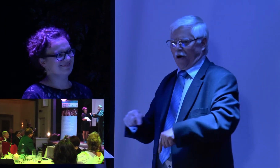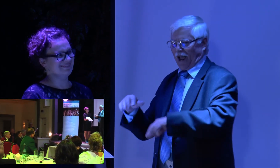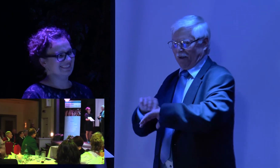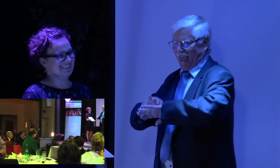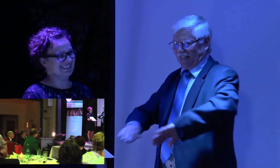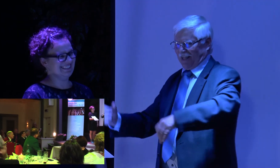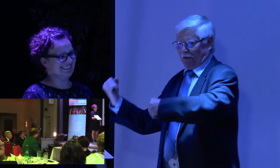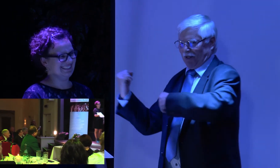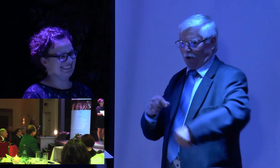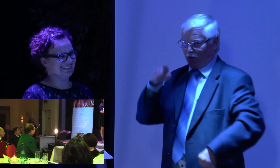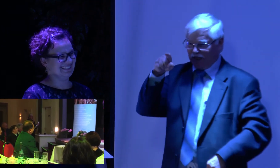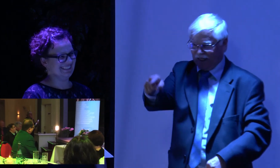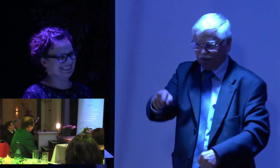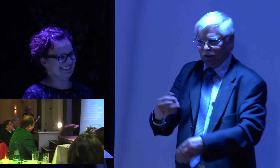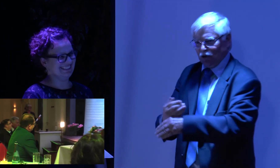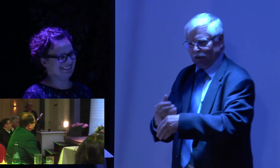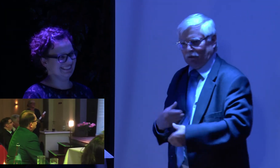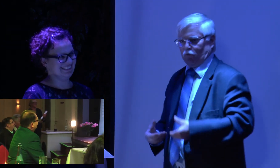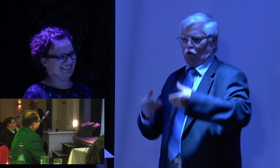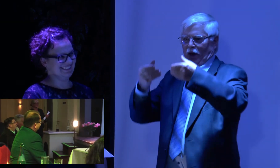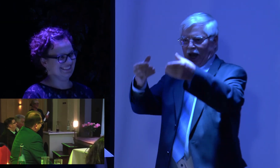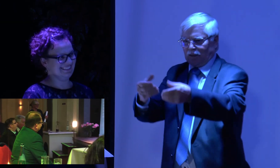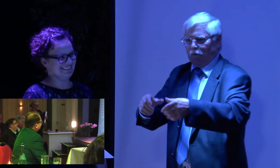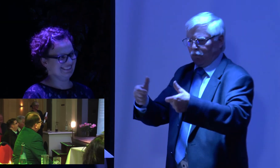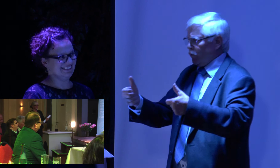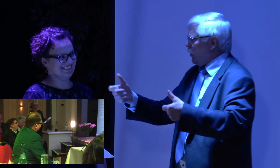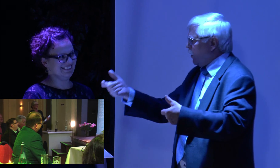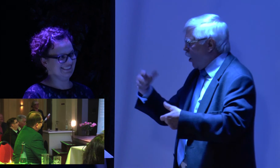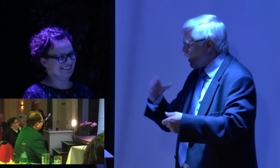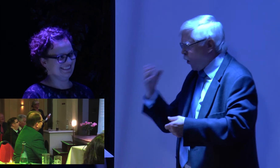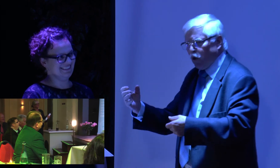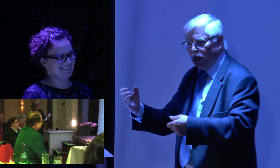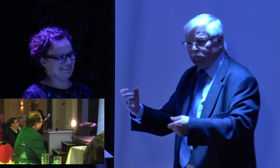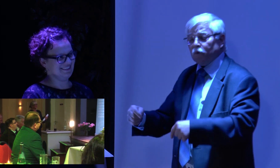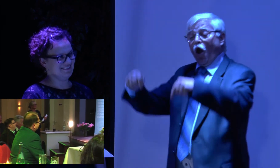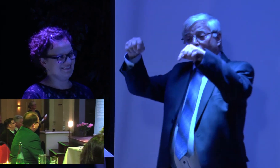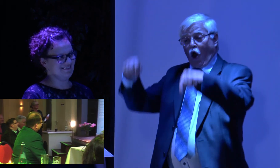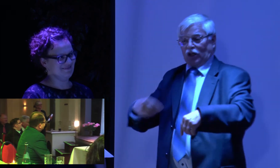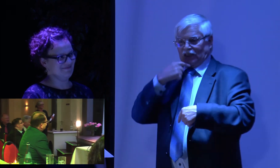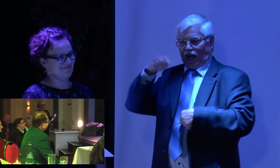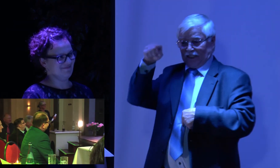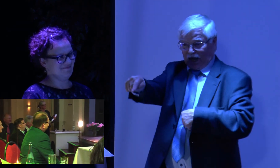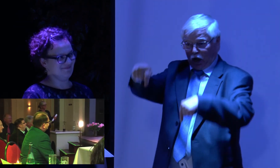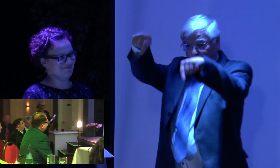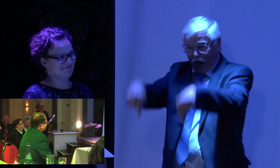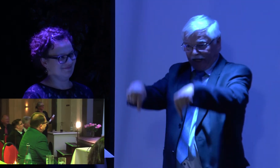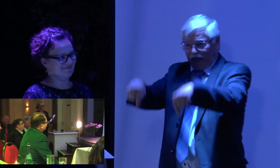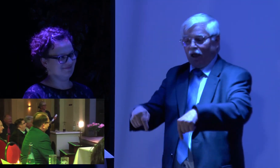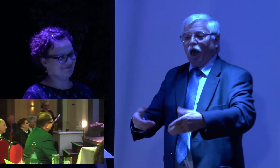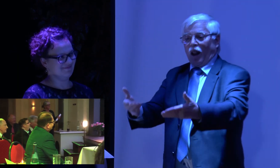Und heute habe ich extra einen Buch für dich mitgebracht. Das möchte ich gerne überreichen. Und ich sage